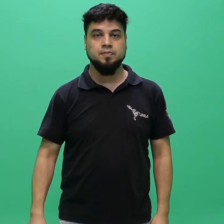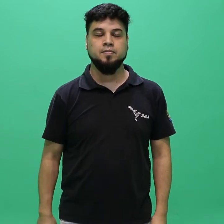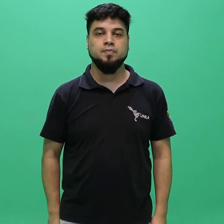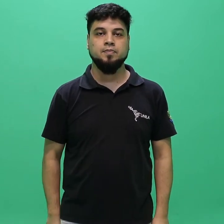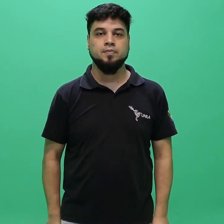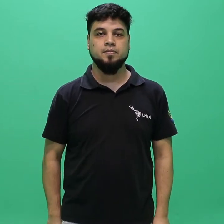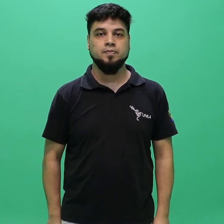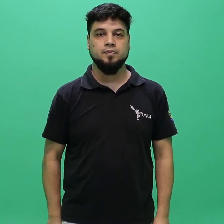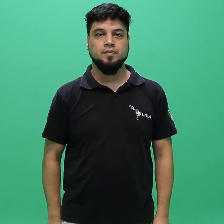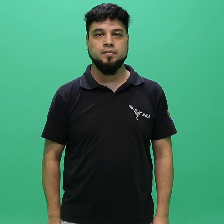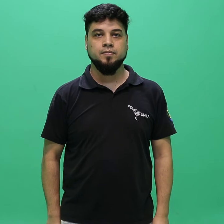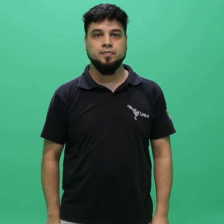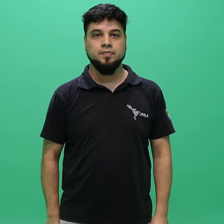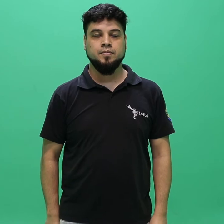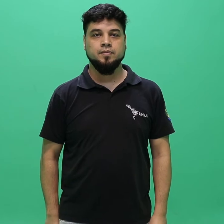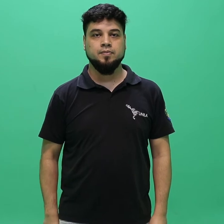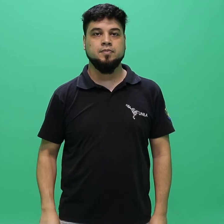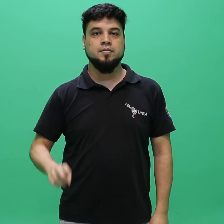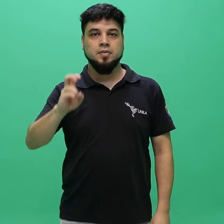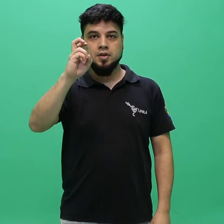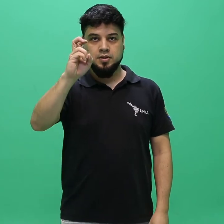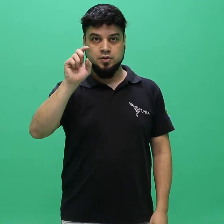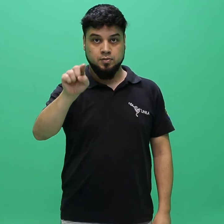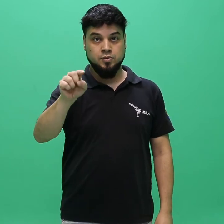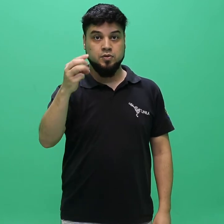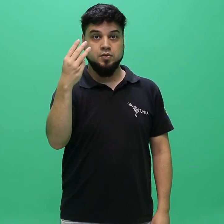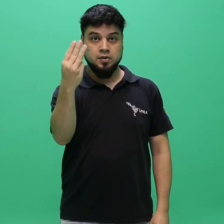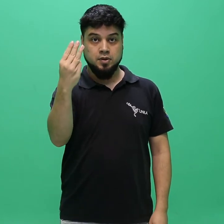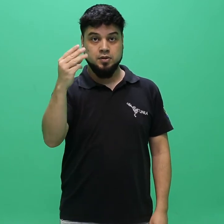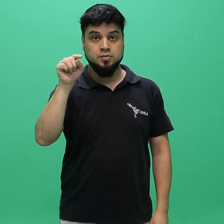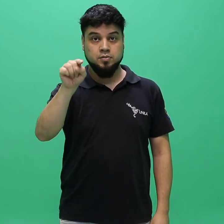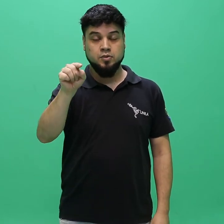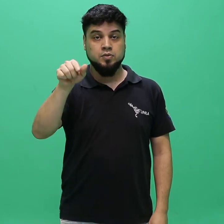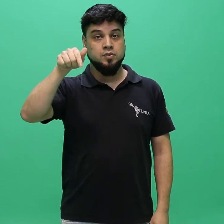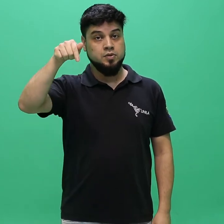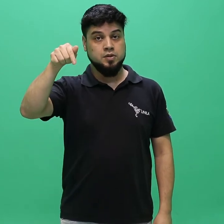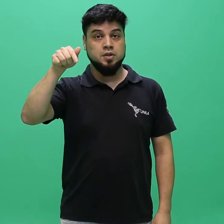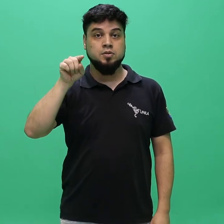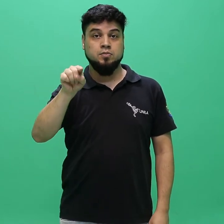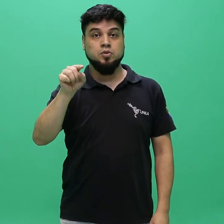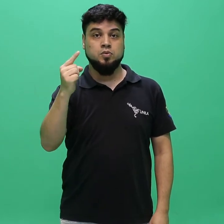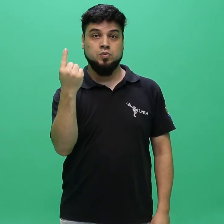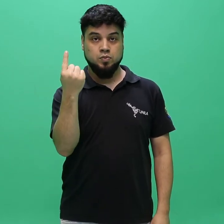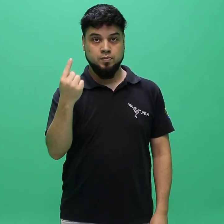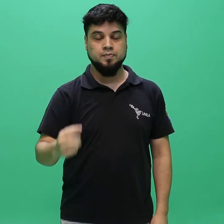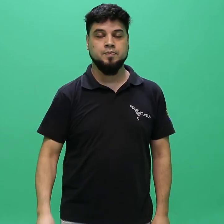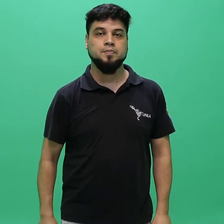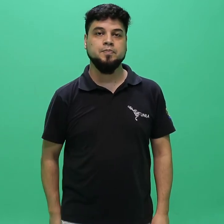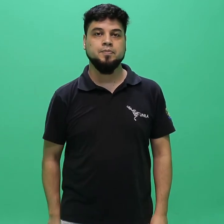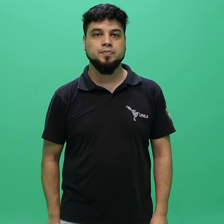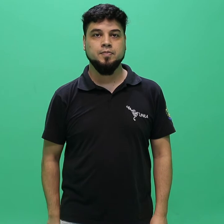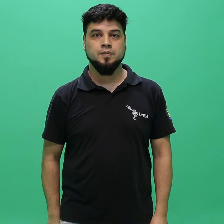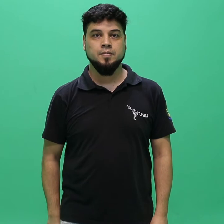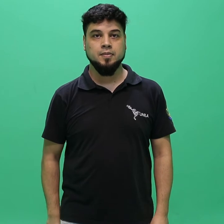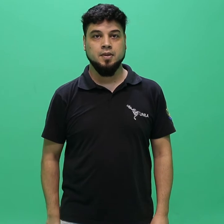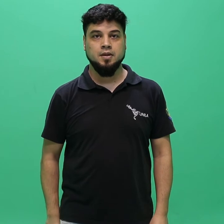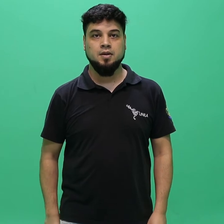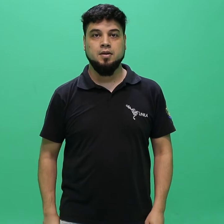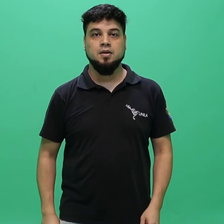5.3.7.1. A digitalização deverá